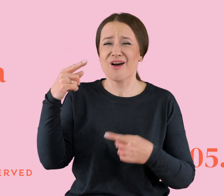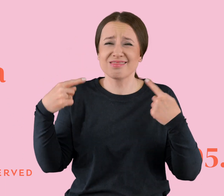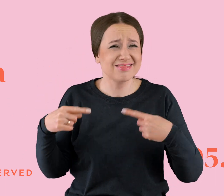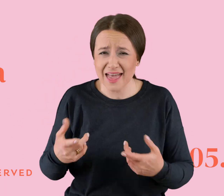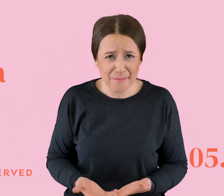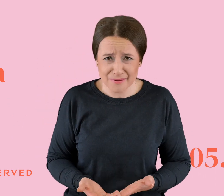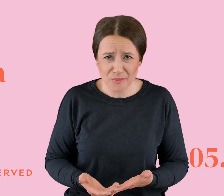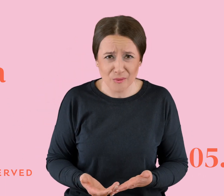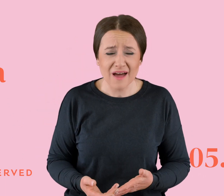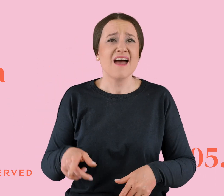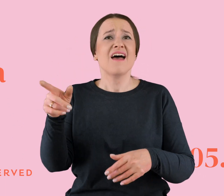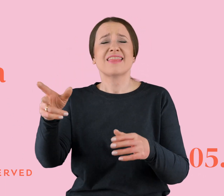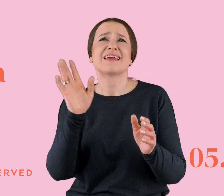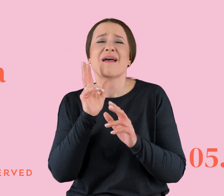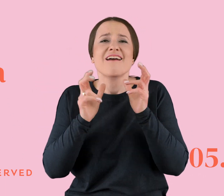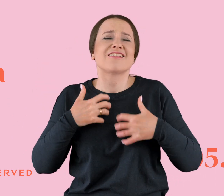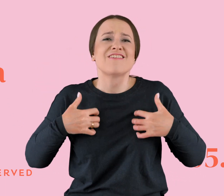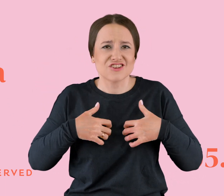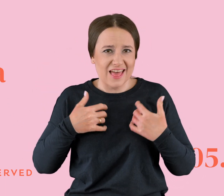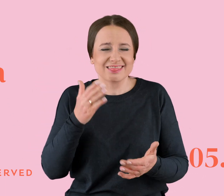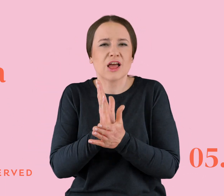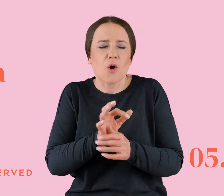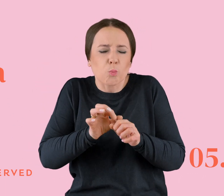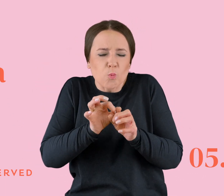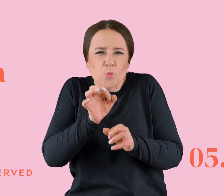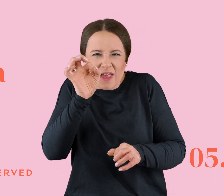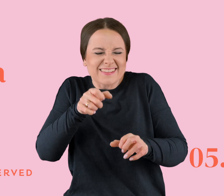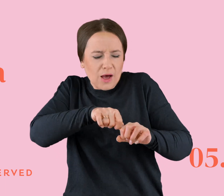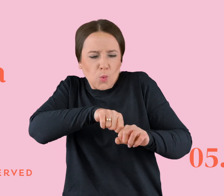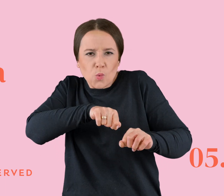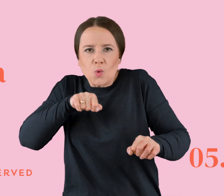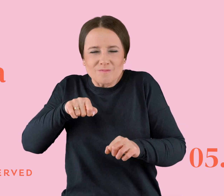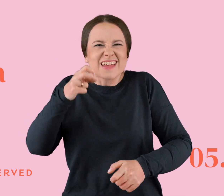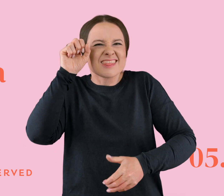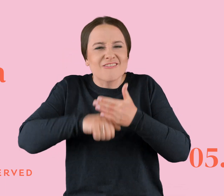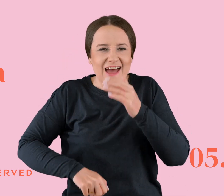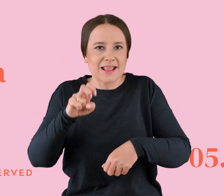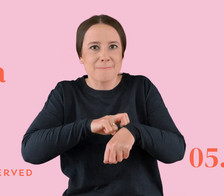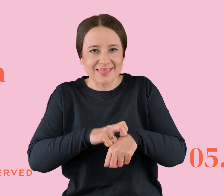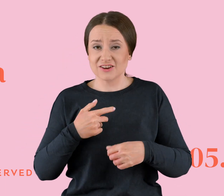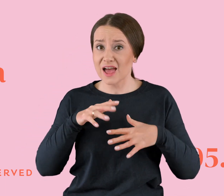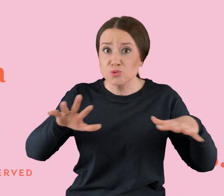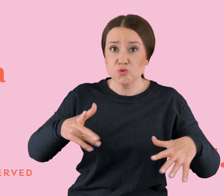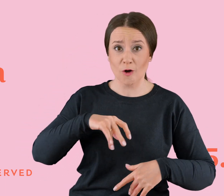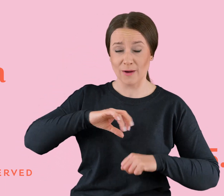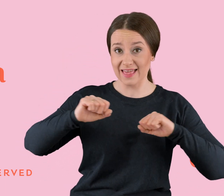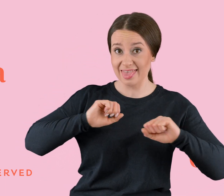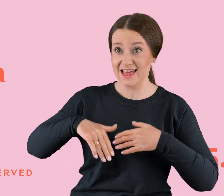On był tym ssakiem medycznym, tym ostrym i twardym. No bo ja poświęcałam tyle energii i ten swój cały czas wolny, te pieniądze